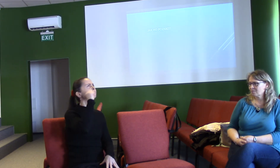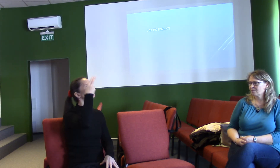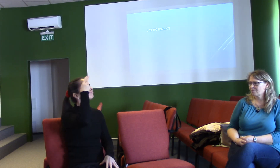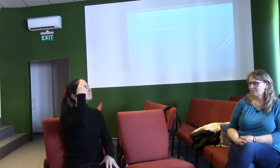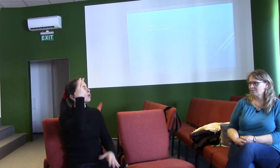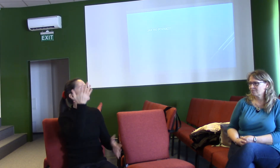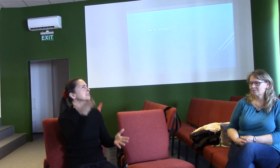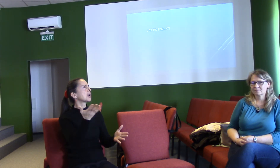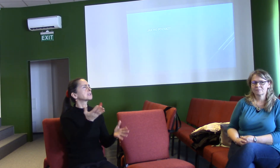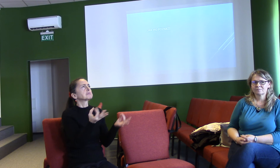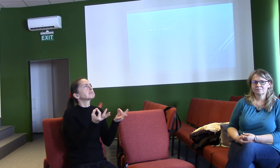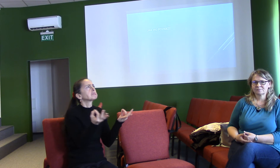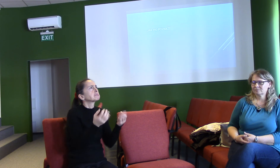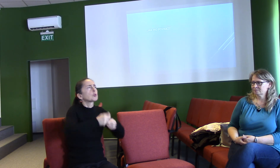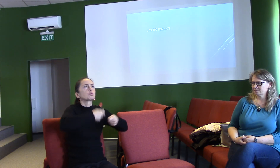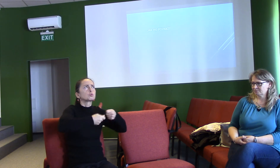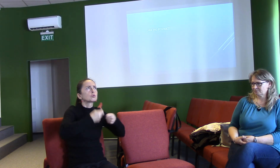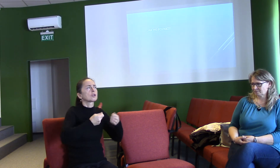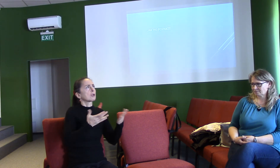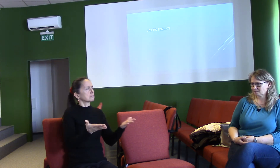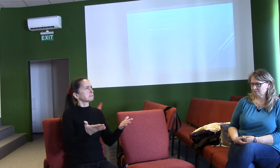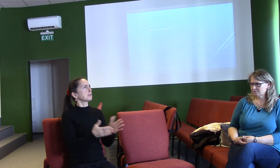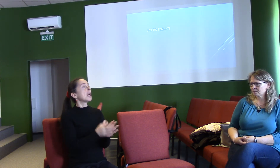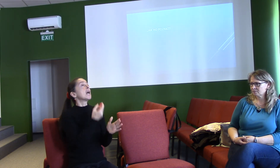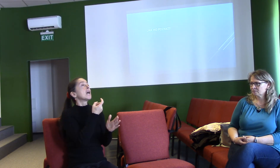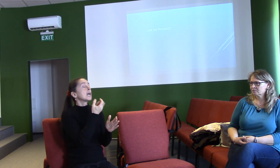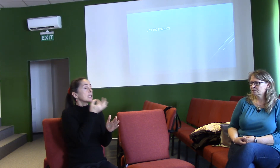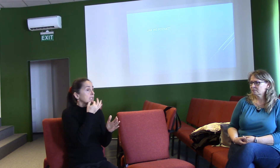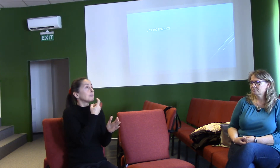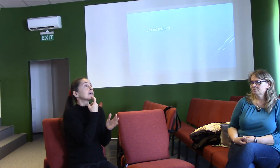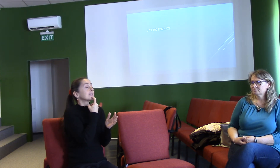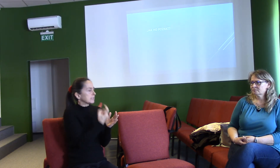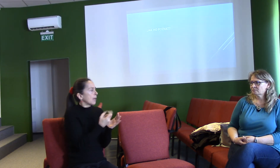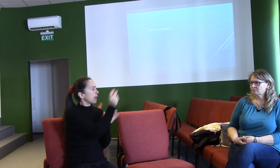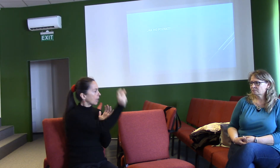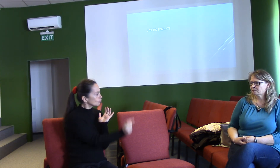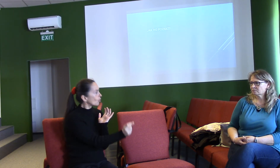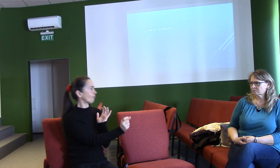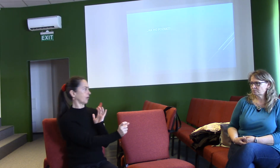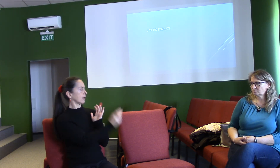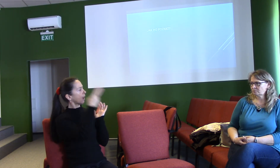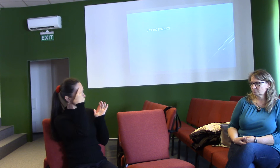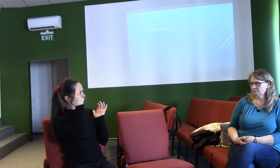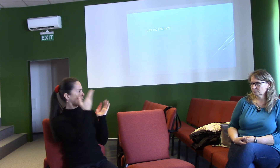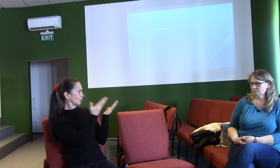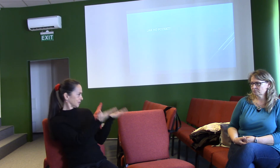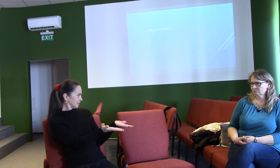abychom ho mohli poznat? Když chceme poznat nějakého člověka, tak samozřejmě chceme být spolu.